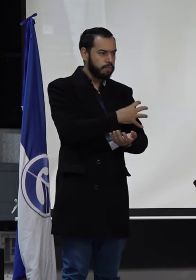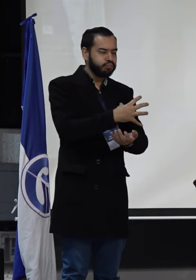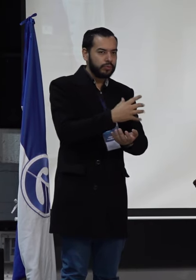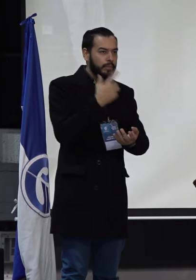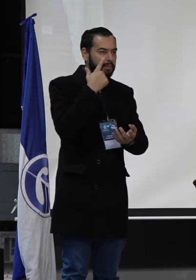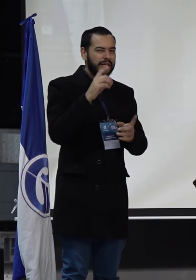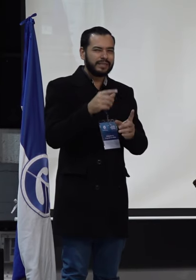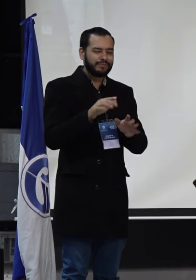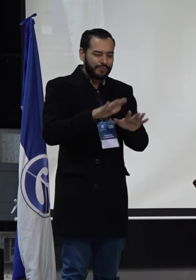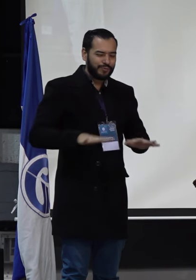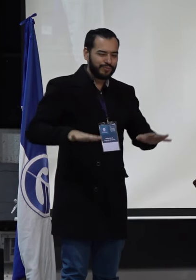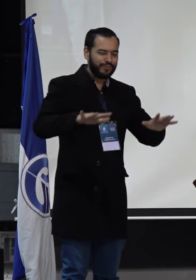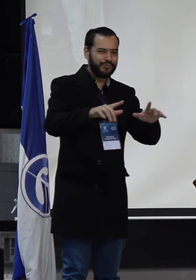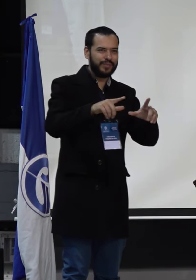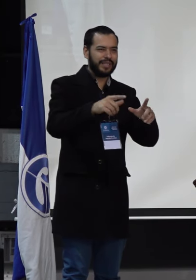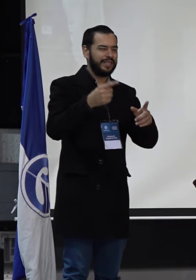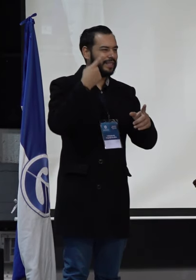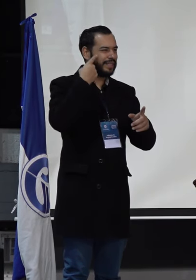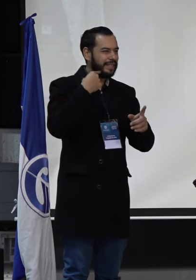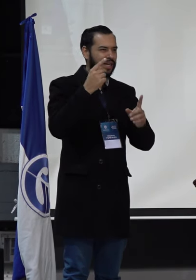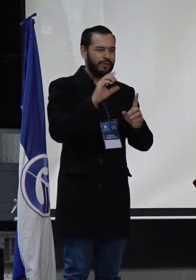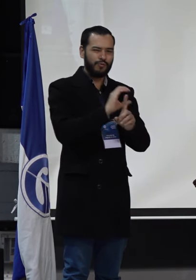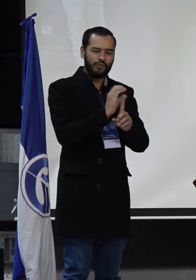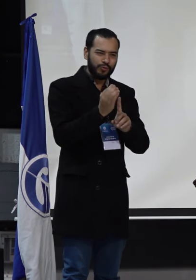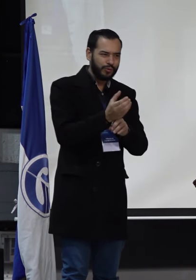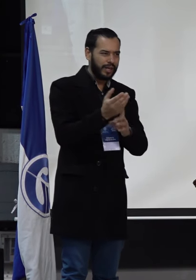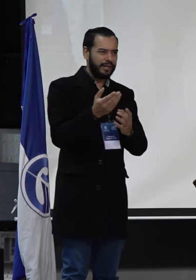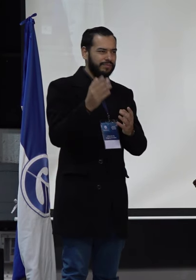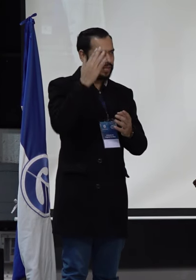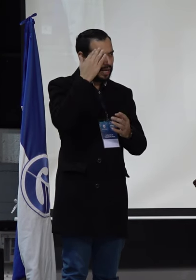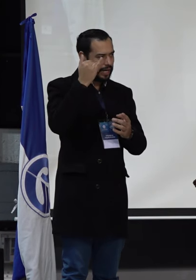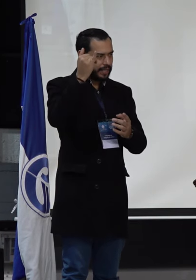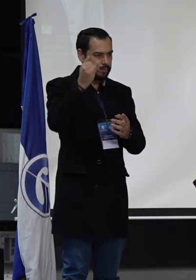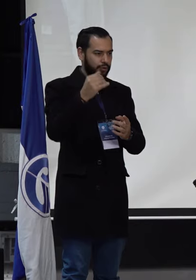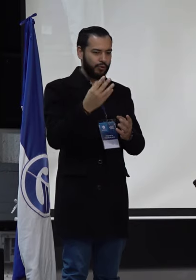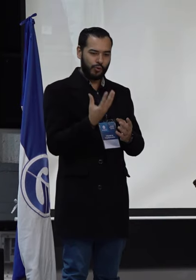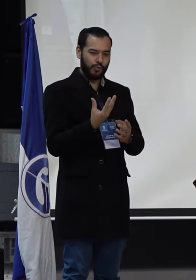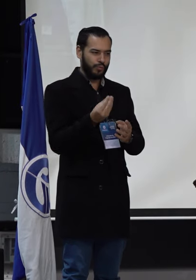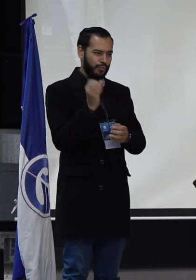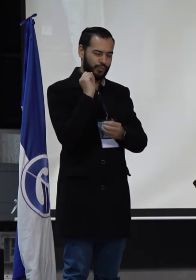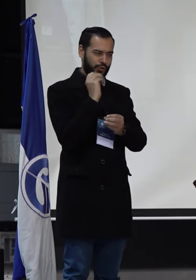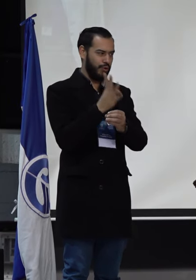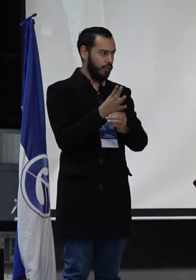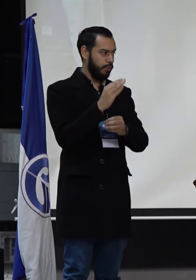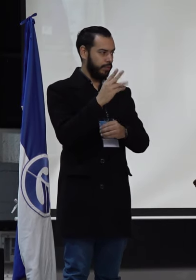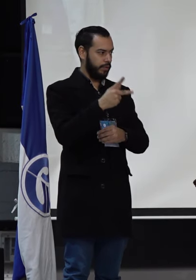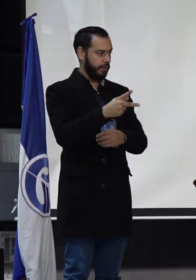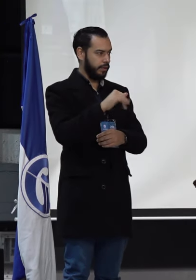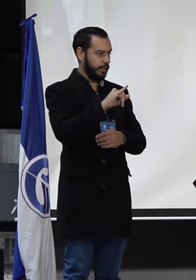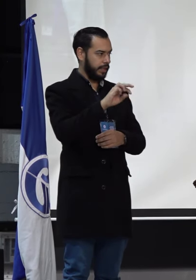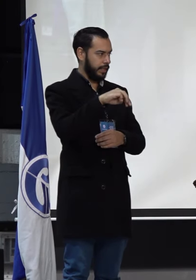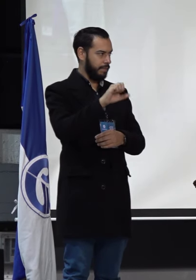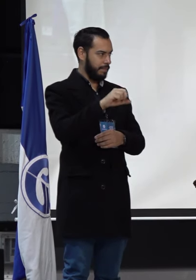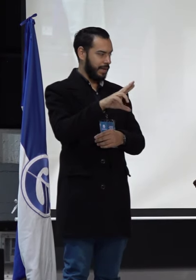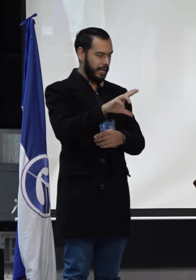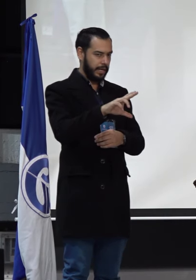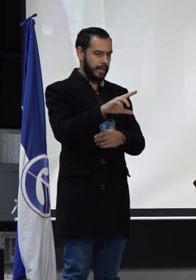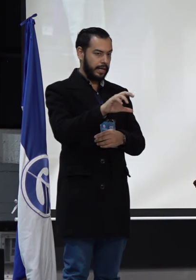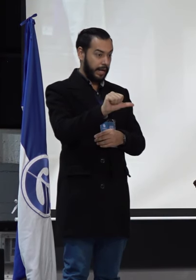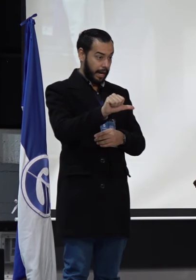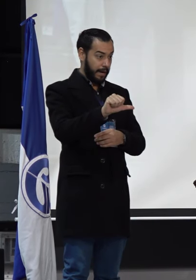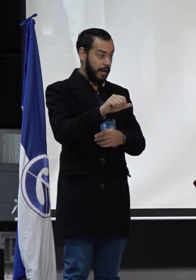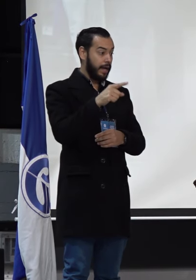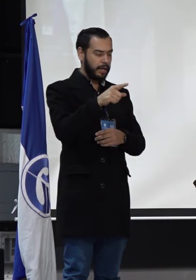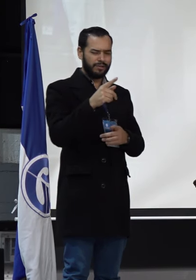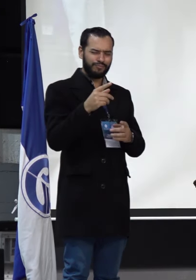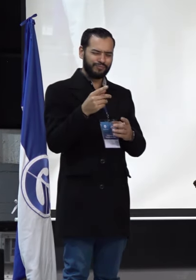espacio cultural académico y de reflexión que fue Cine Club Quimera, un lugar que durante mucho tiempo los estudiantes se convocaban a